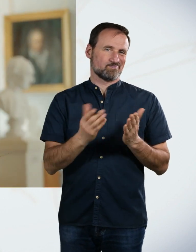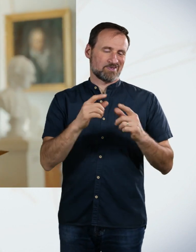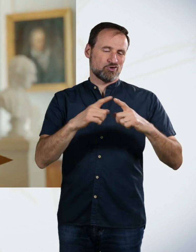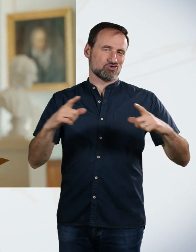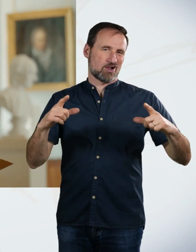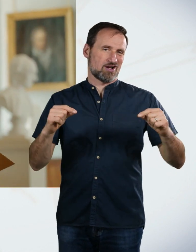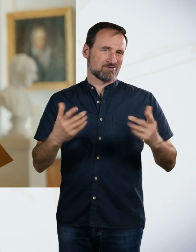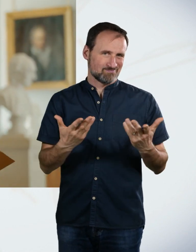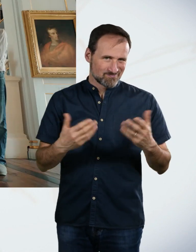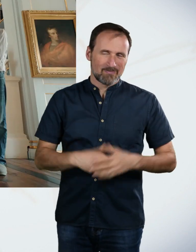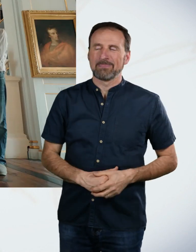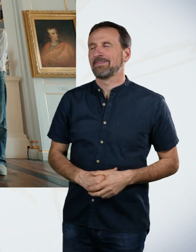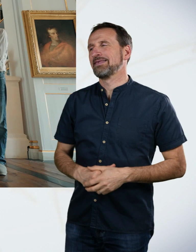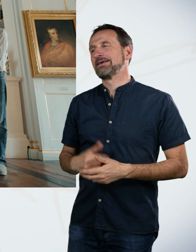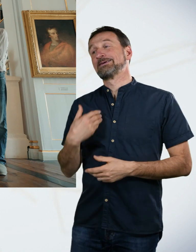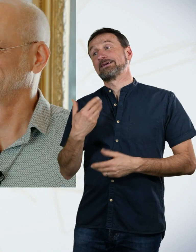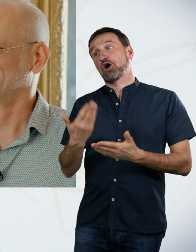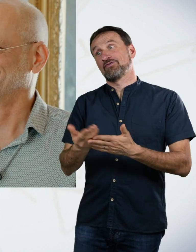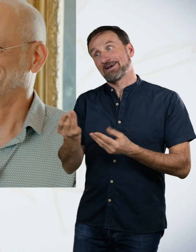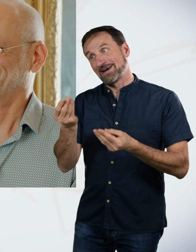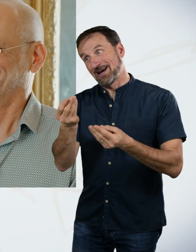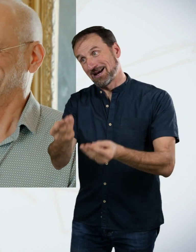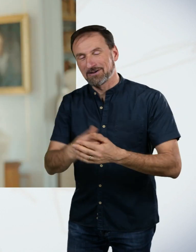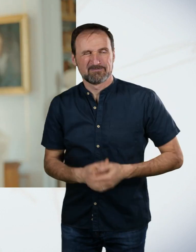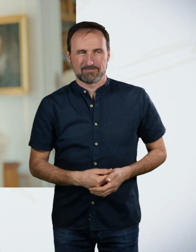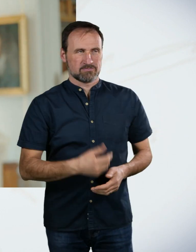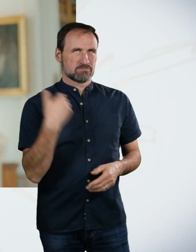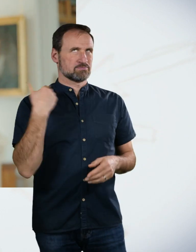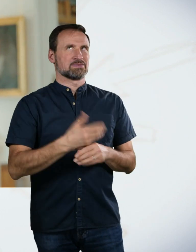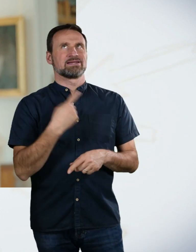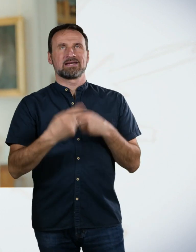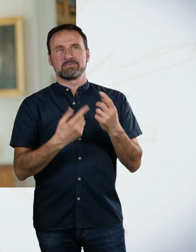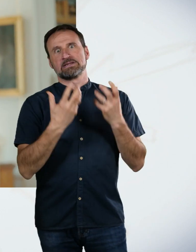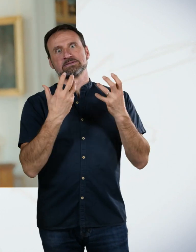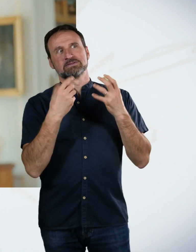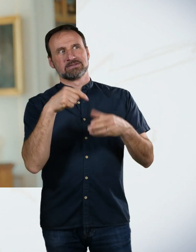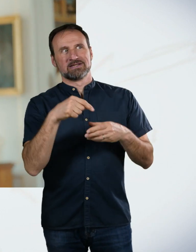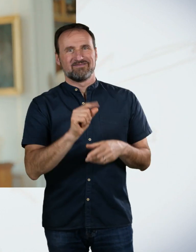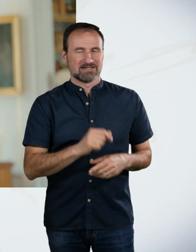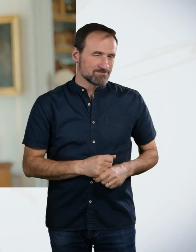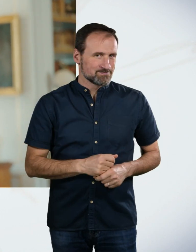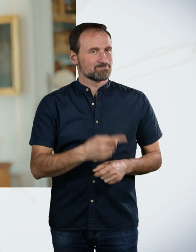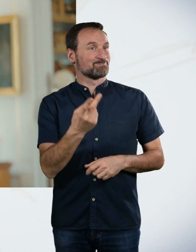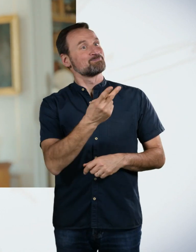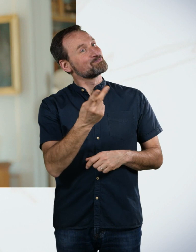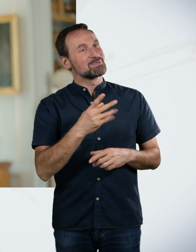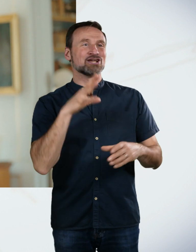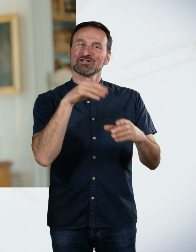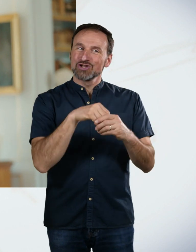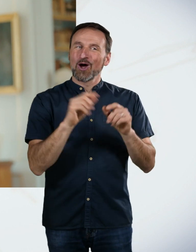Stand für gewöhnlich noch nie was Gutes drin. Als Joint Dream Team seid ihr heute auf den Spuren der Geschichte von Goethe